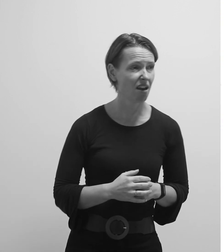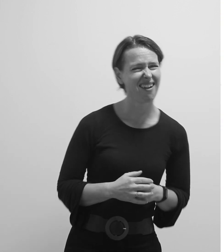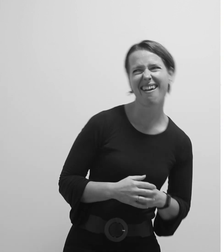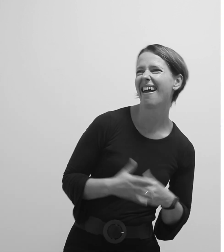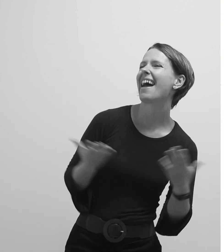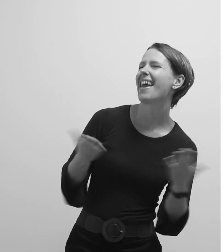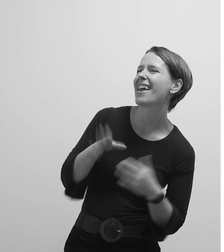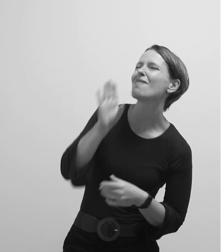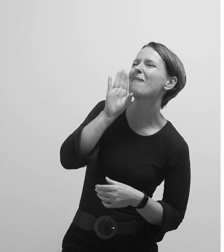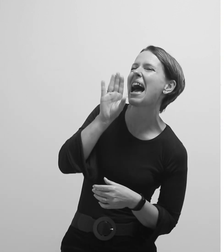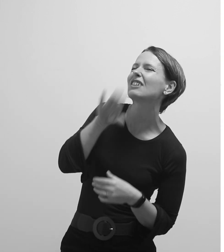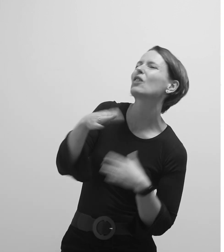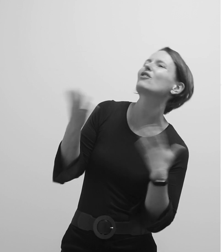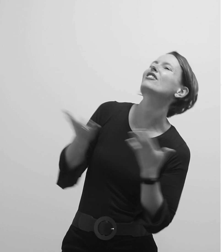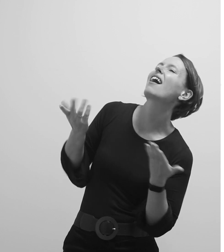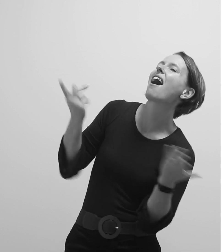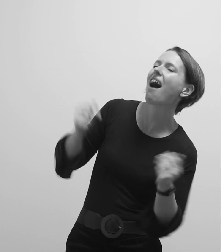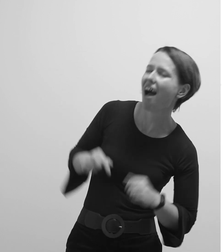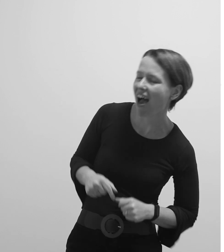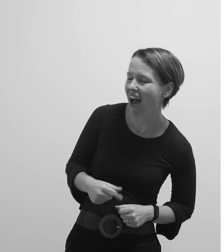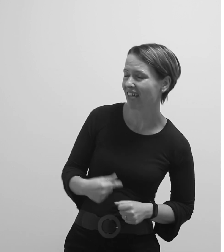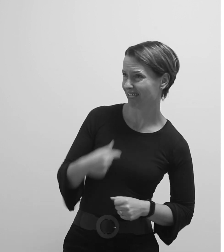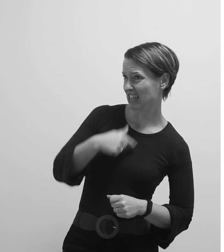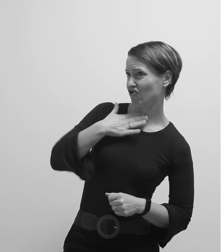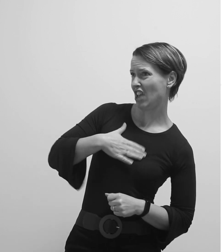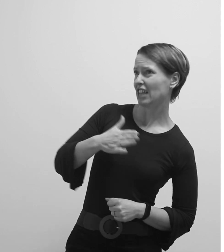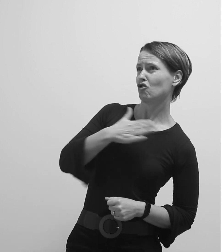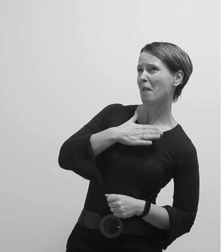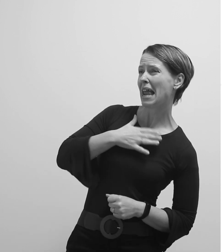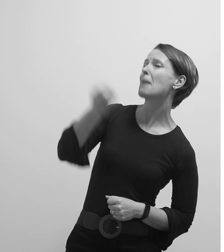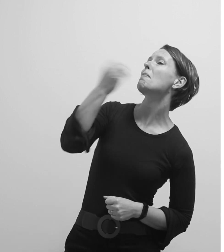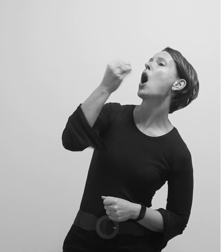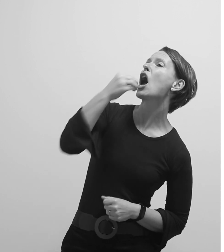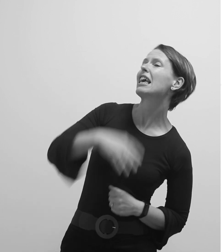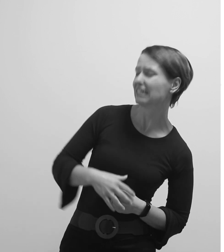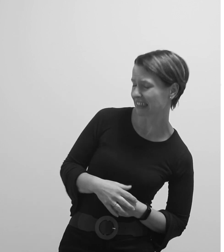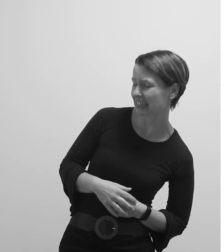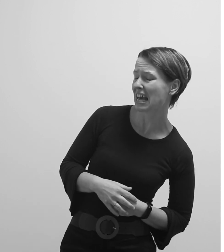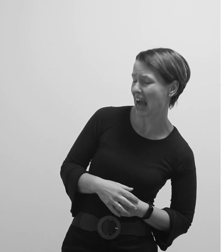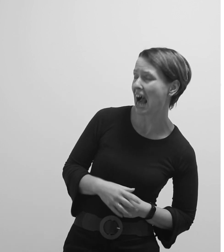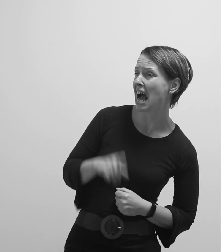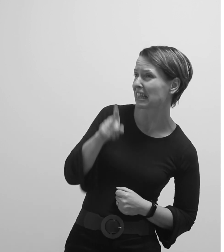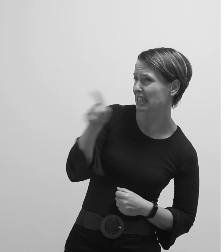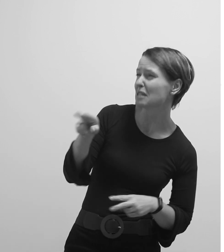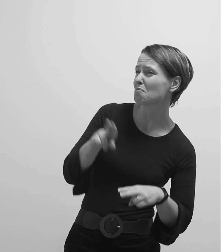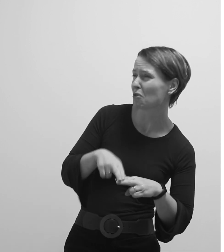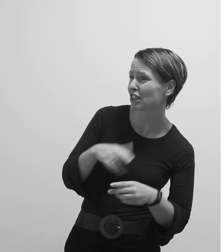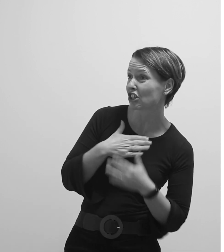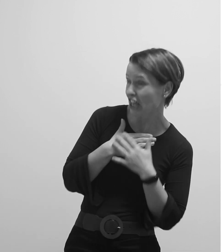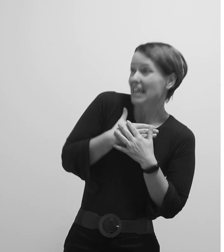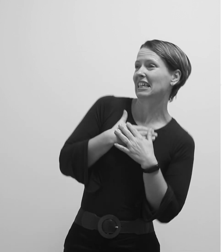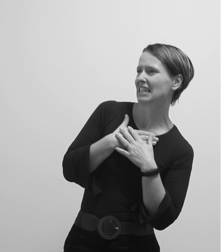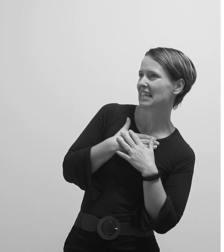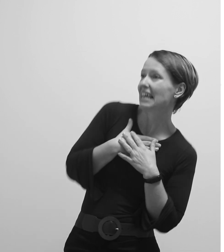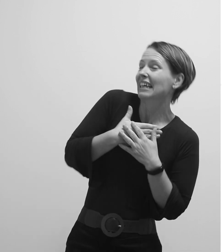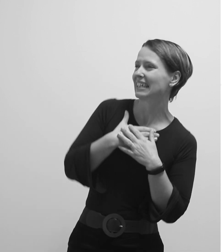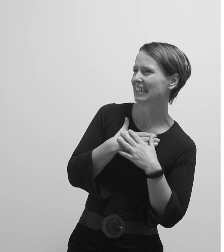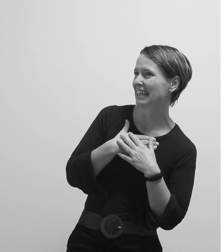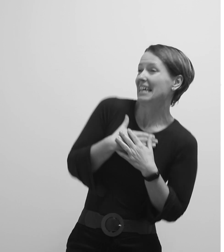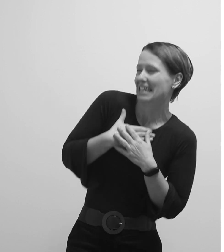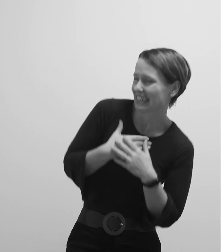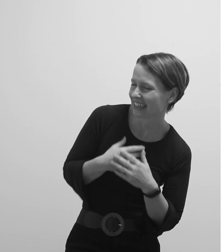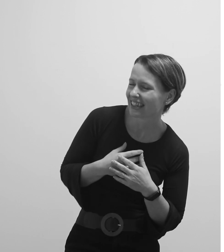Hej, maco, što je? Ne želiš me valjda pojesti? Mogla bi te spopasti